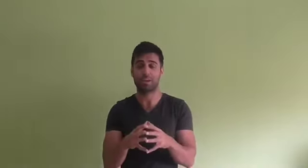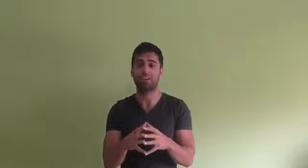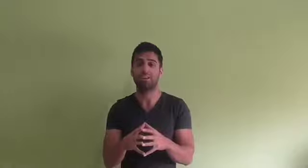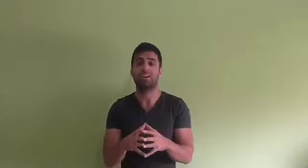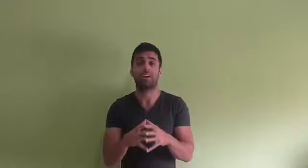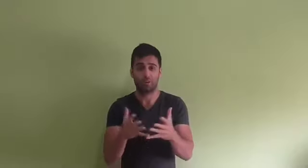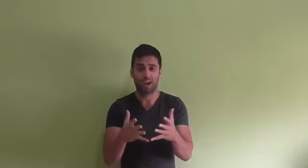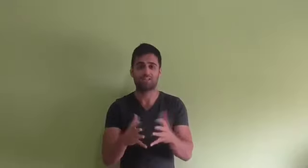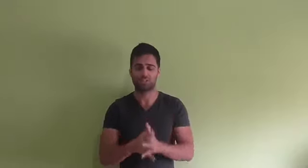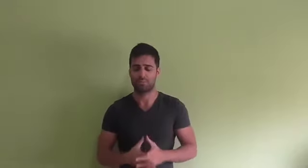también lo ha hecho.